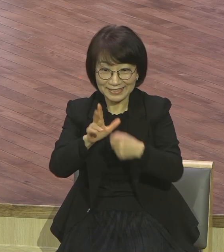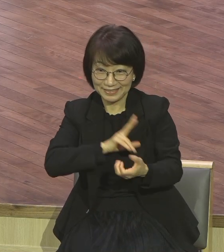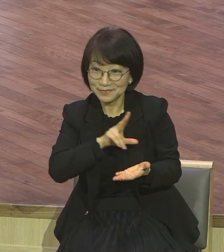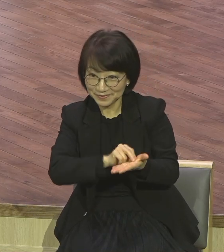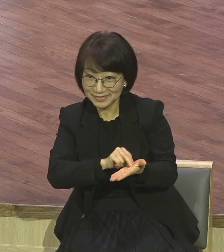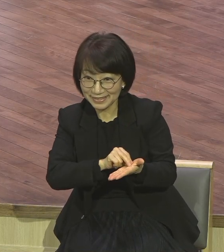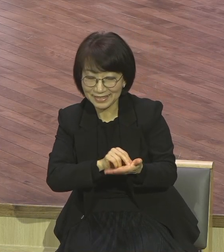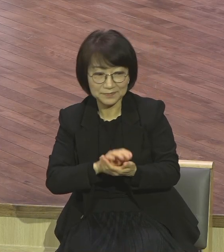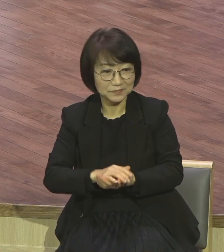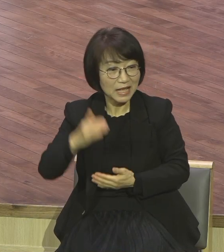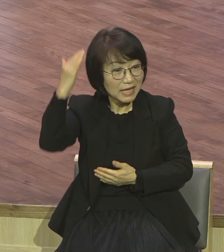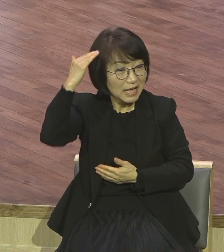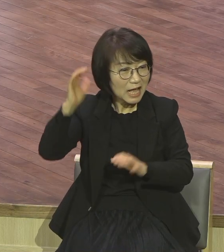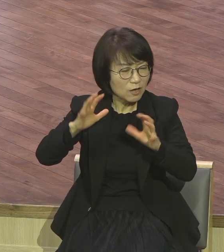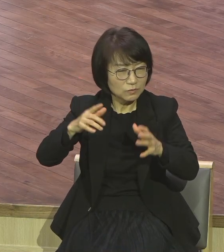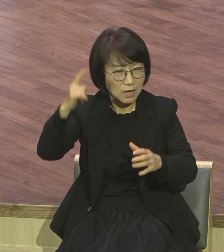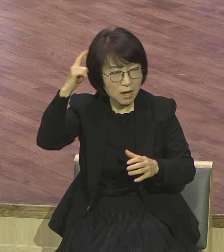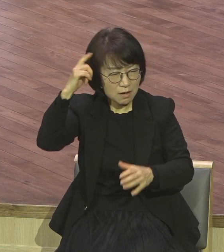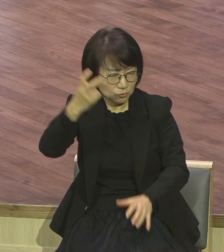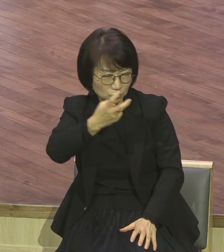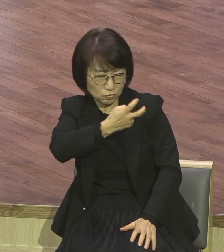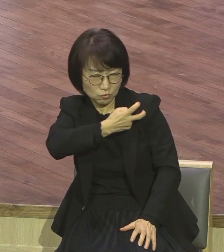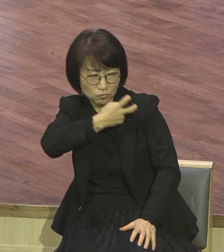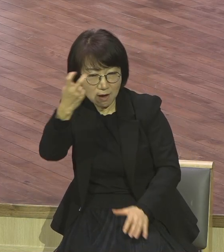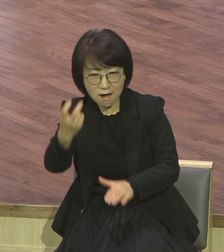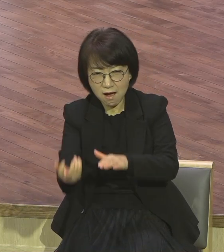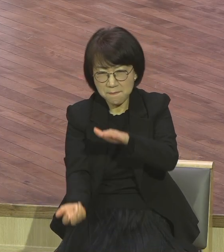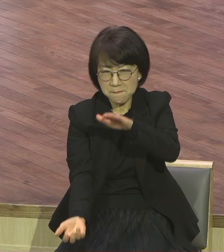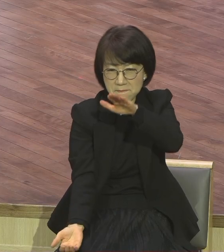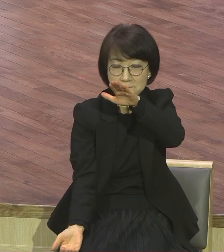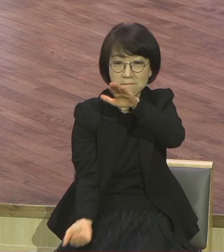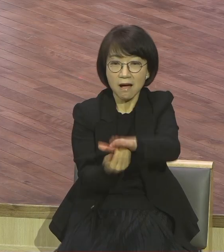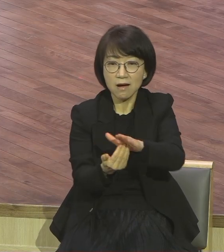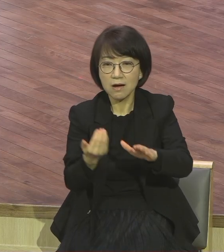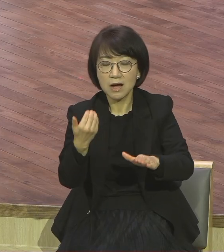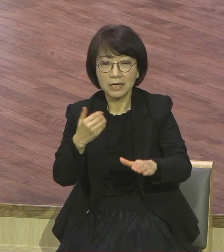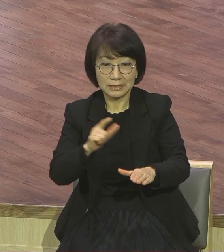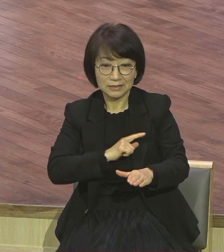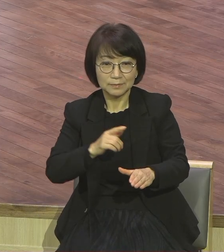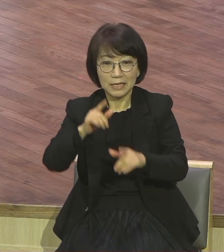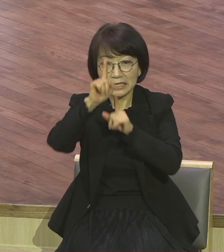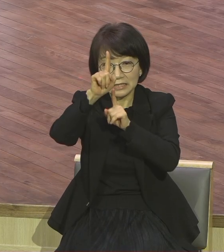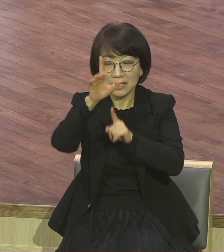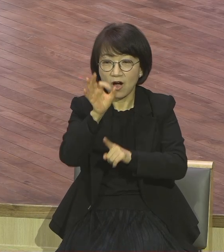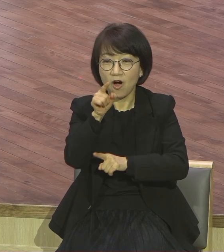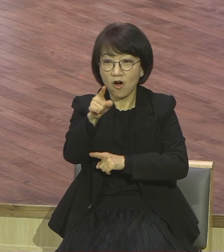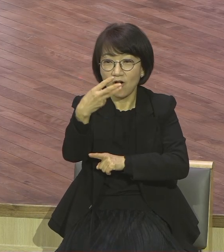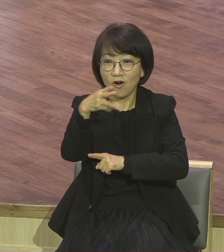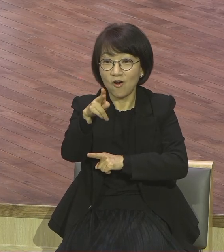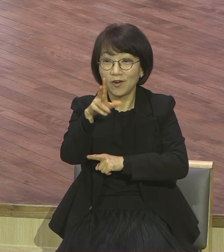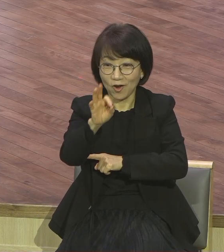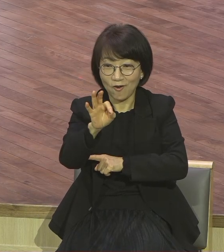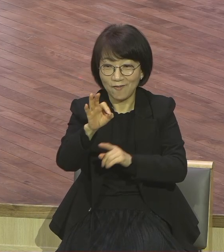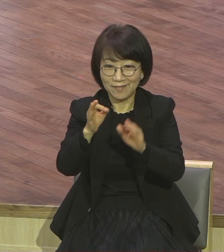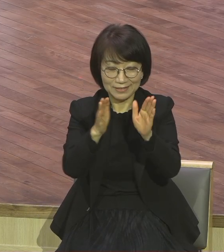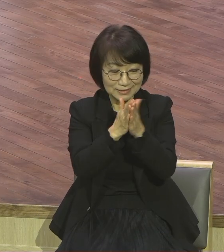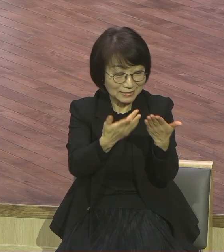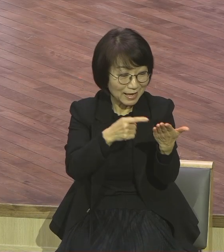석학 중에 한 명인 여련 박사 그분이 쓴 책이 있습니다. 짧은 이야기 긴